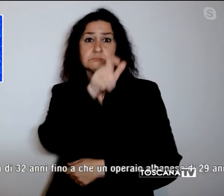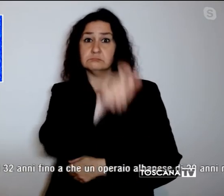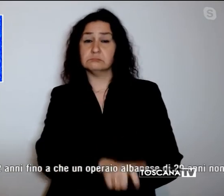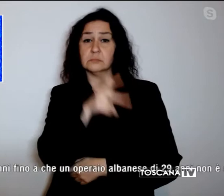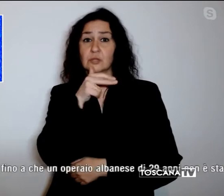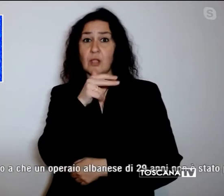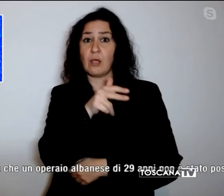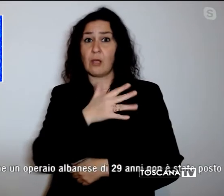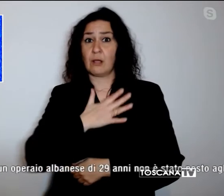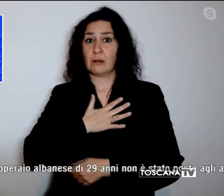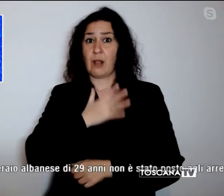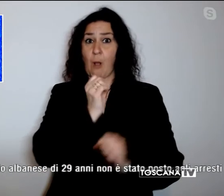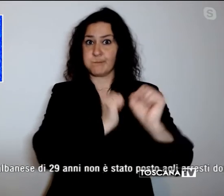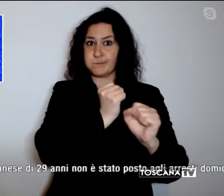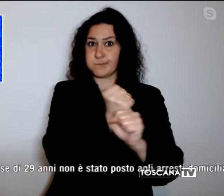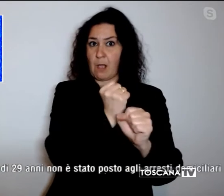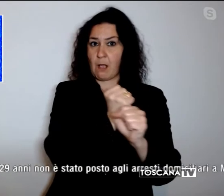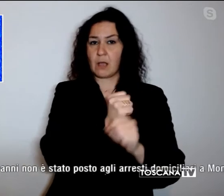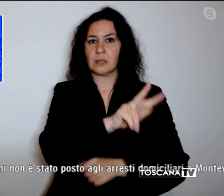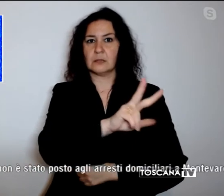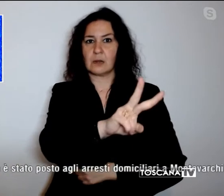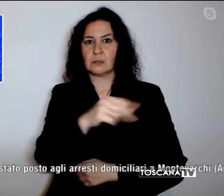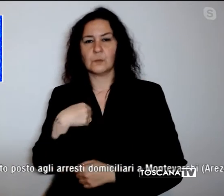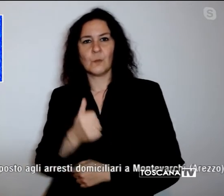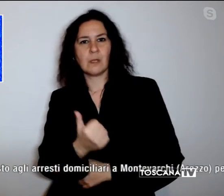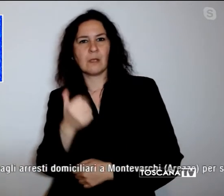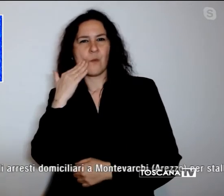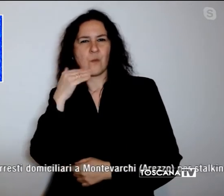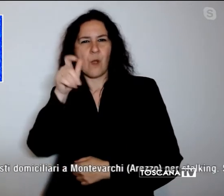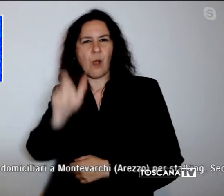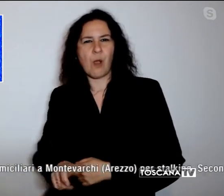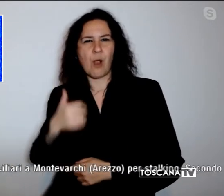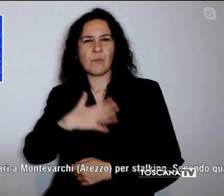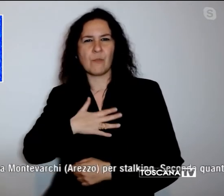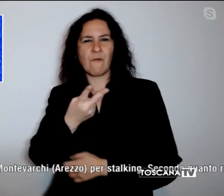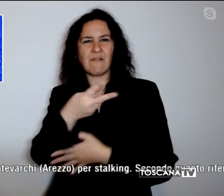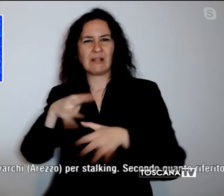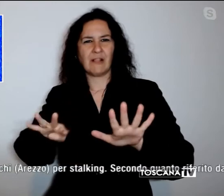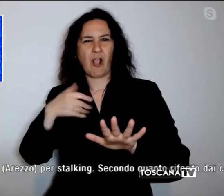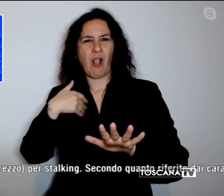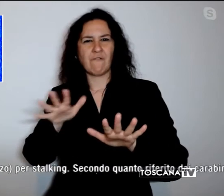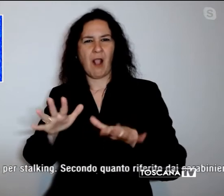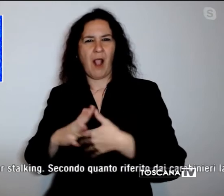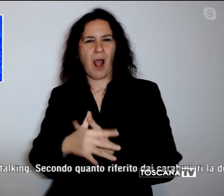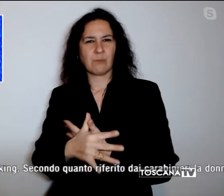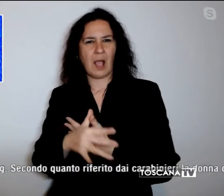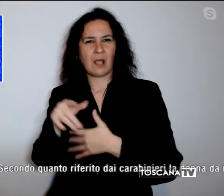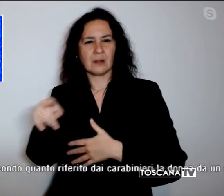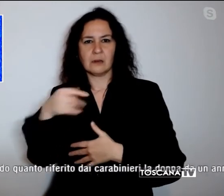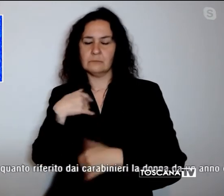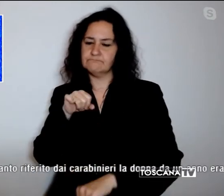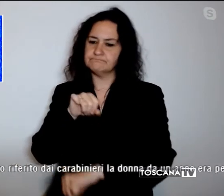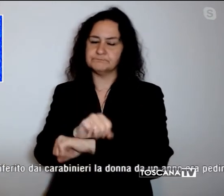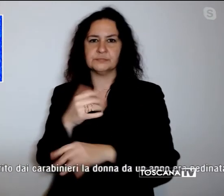albanese di 29 anni non è stato posto agli arresti a Montevarchi in provincia di